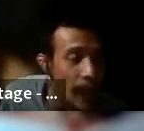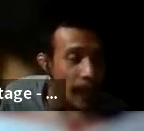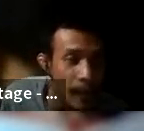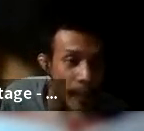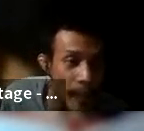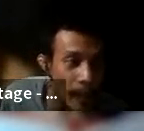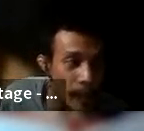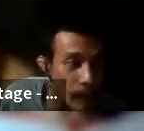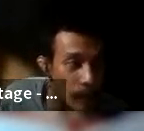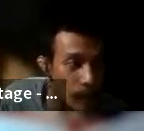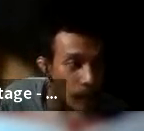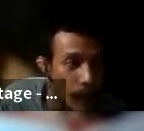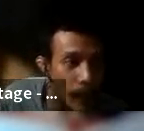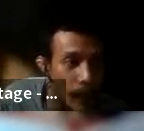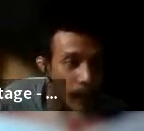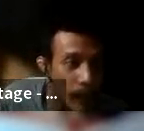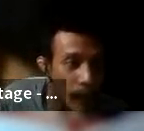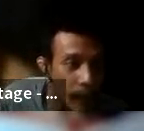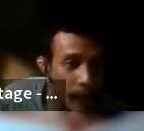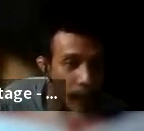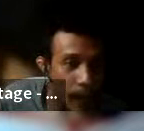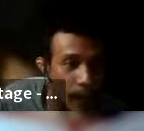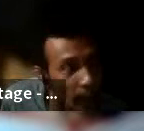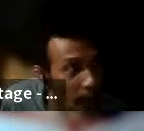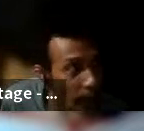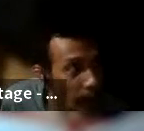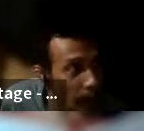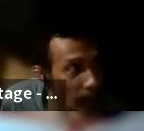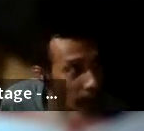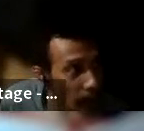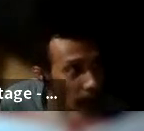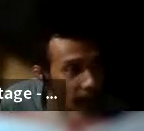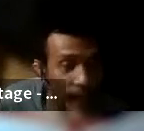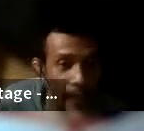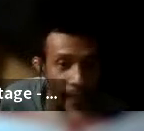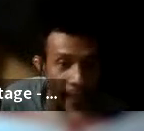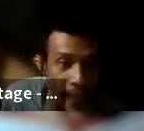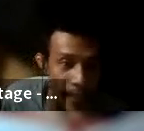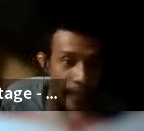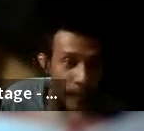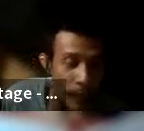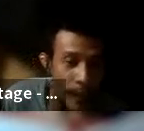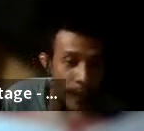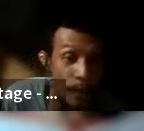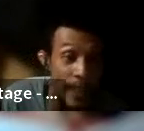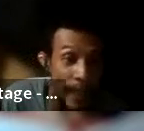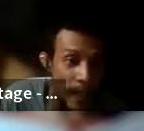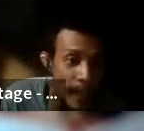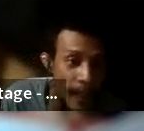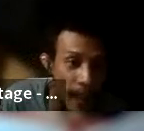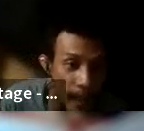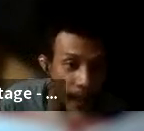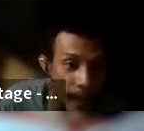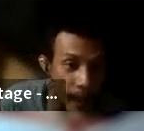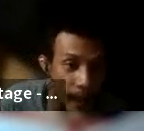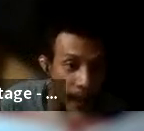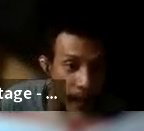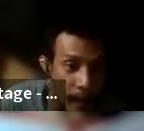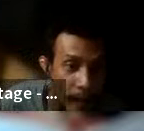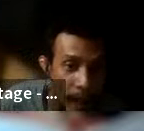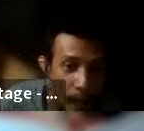bergerak di bidang early sorry disaster risk reduction pengurangan risiko bencana kita